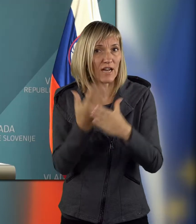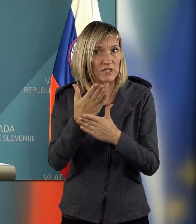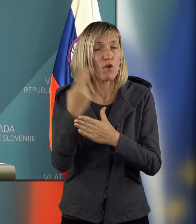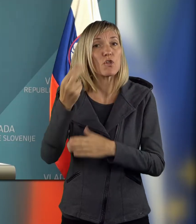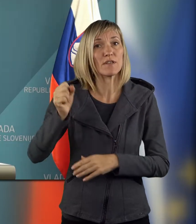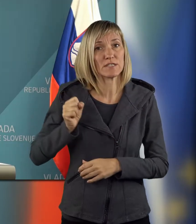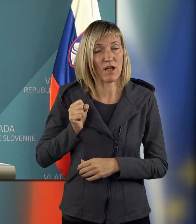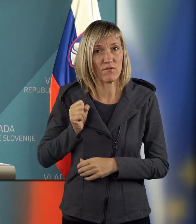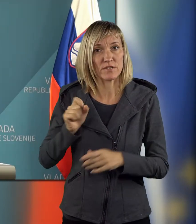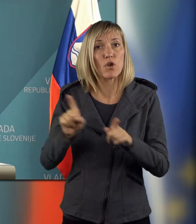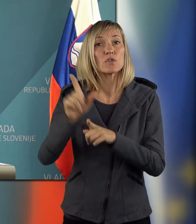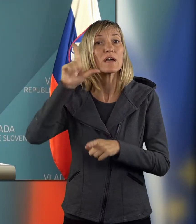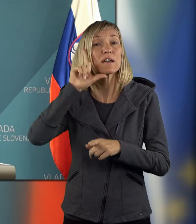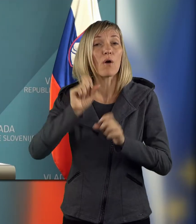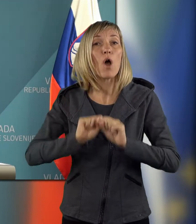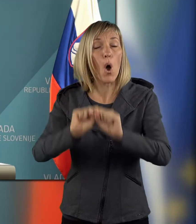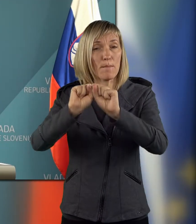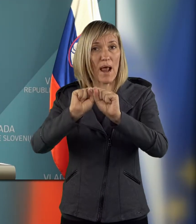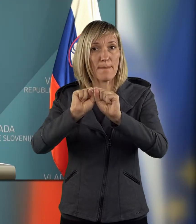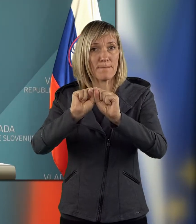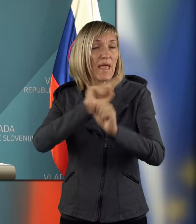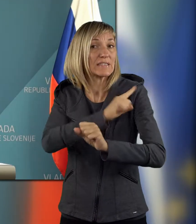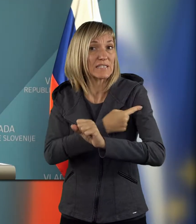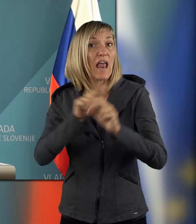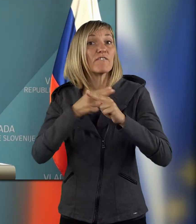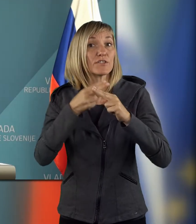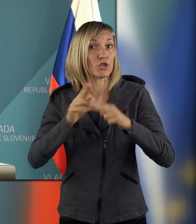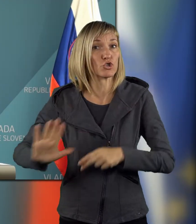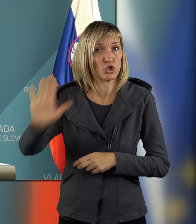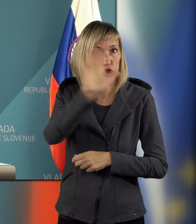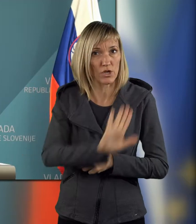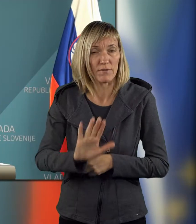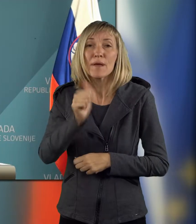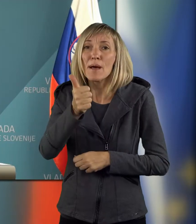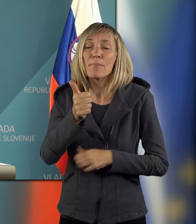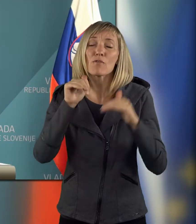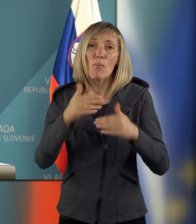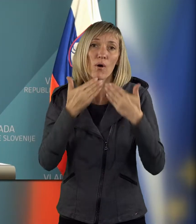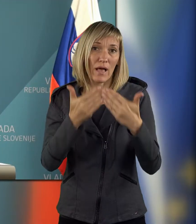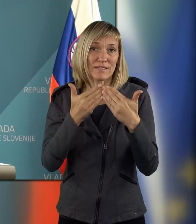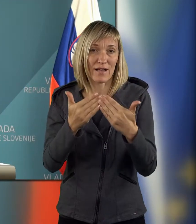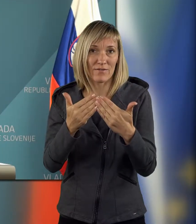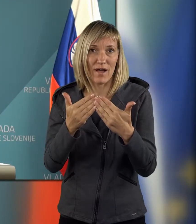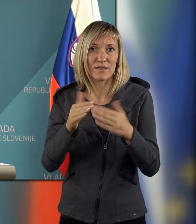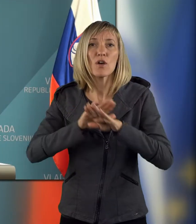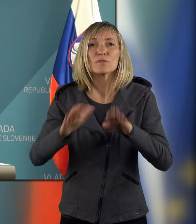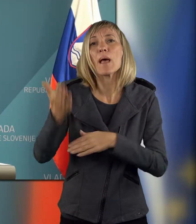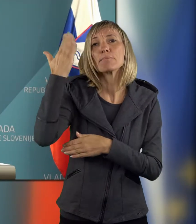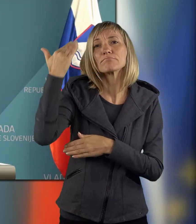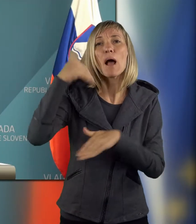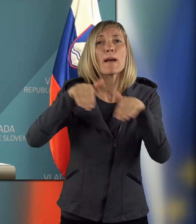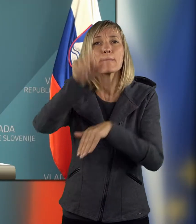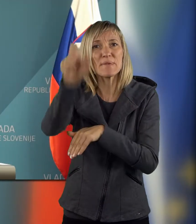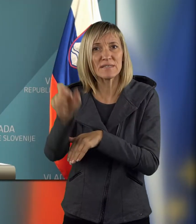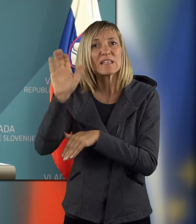slovenske vojske kot granne obrambne sile v državi. Najprej bi se rada na tem mestu zahvalila vsem preteklim